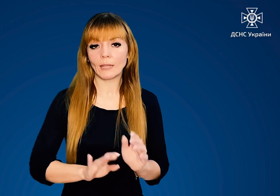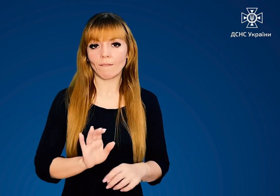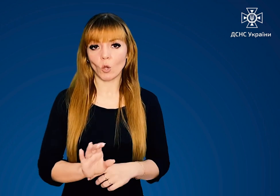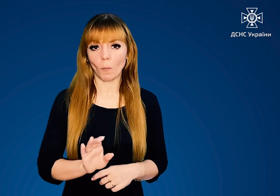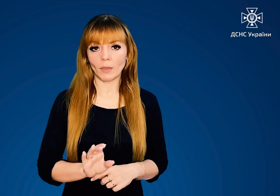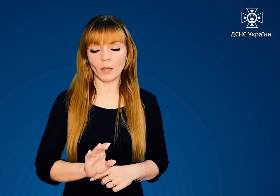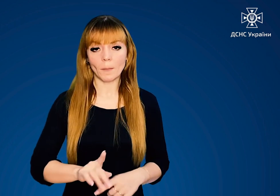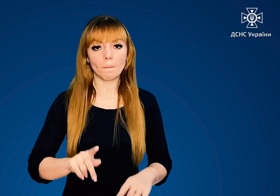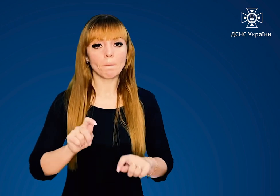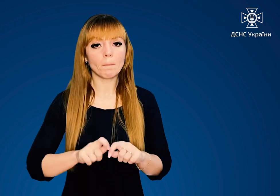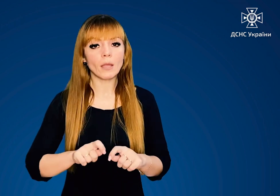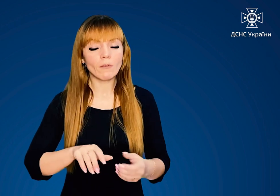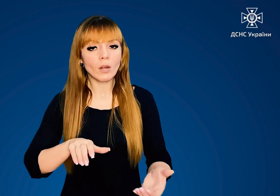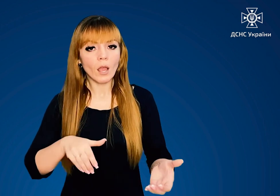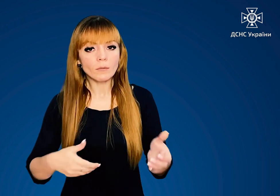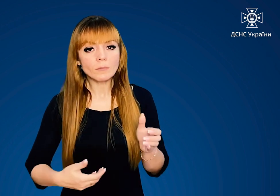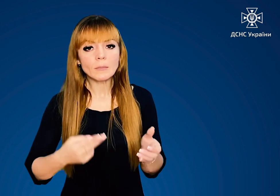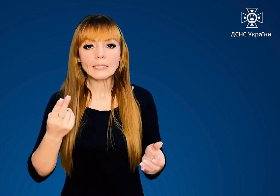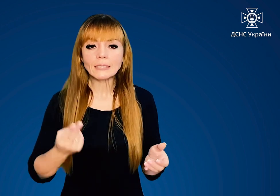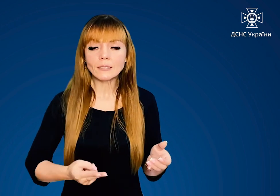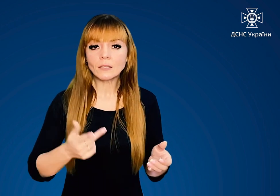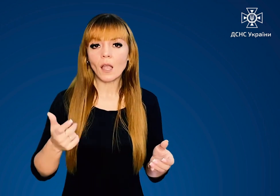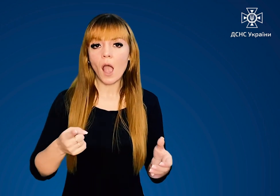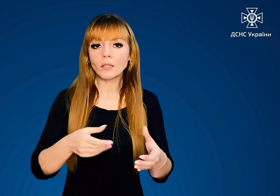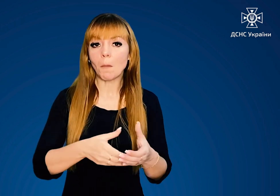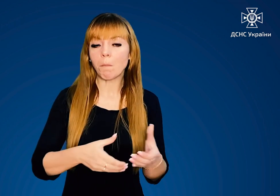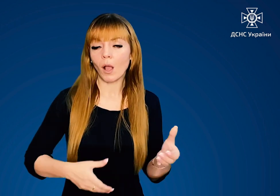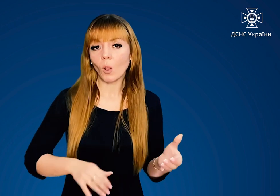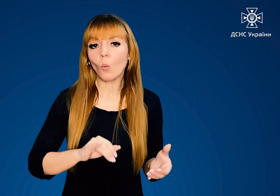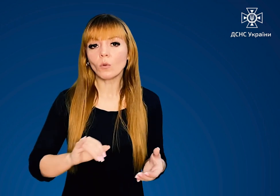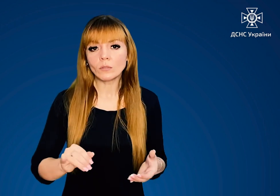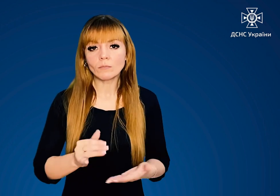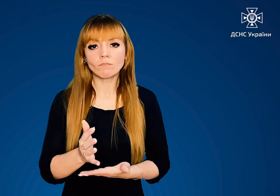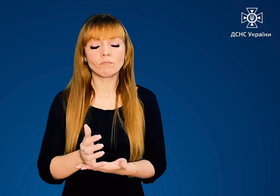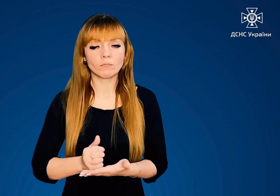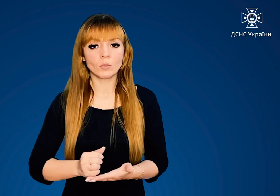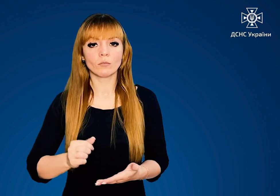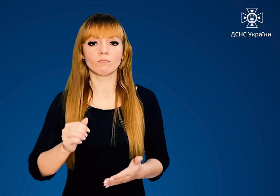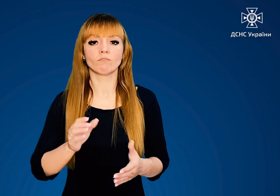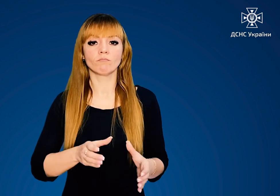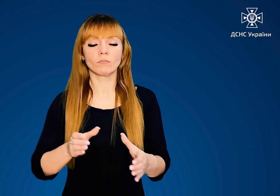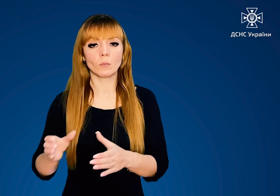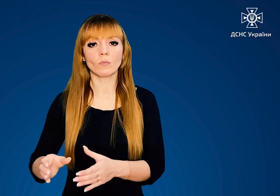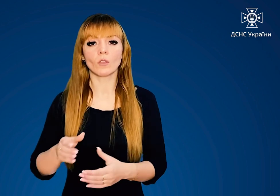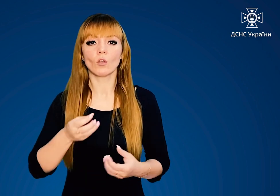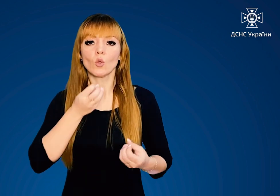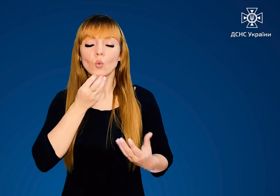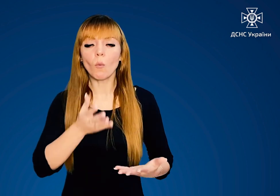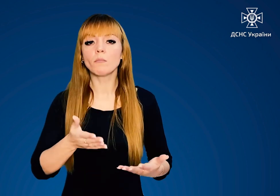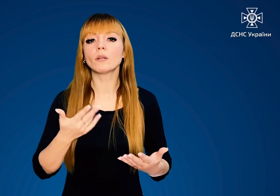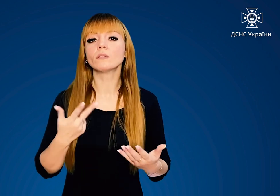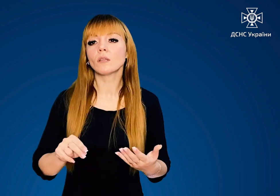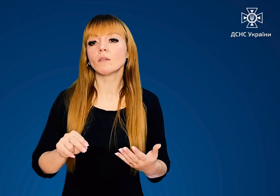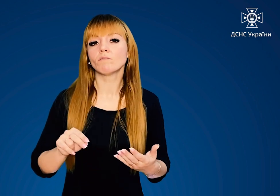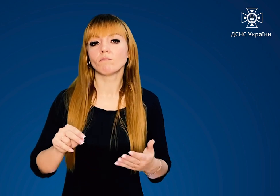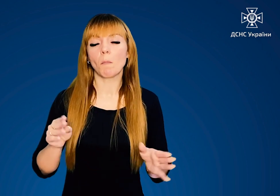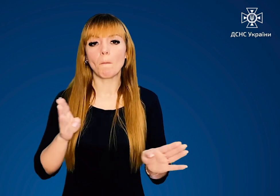Перевіряйте цілісність газових балонів та зберігайте їх у добре провітрюваному технічному